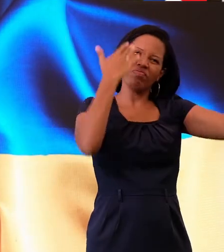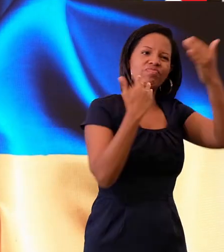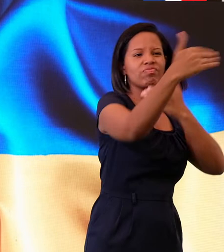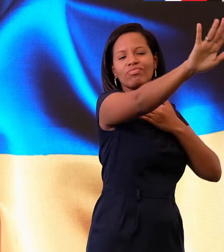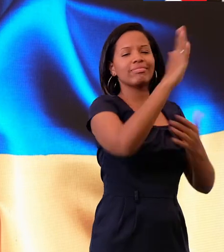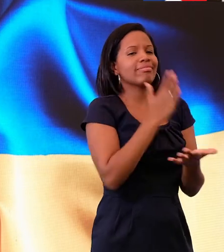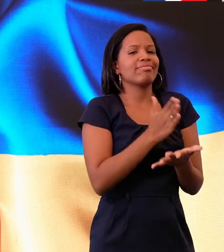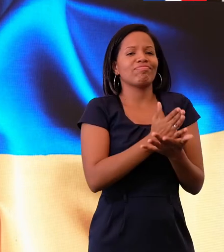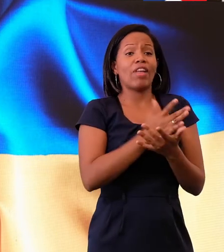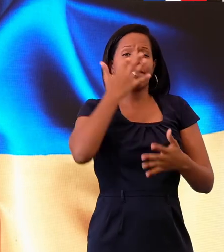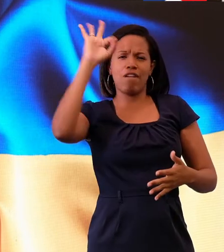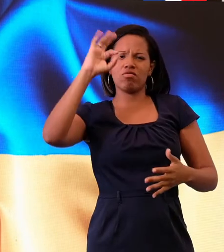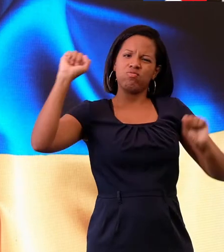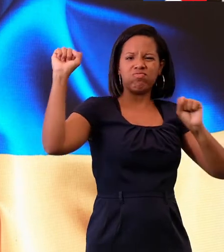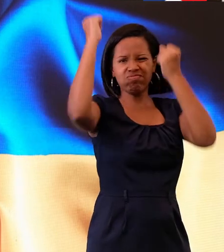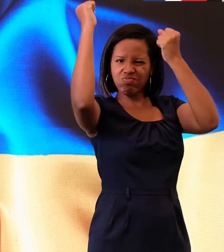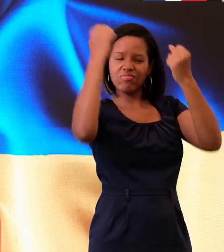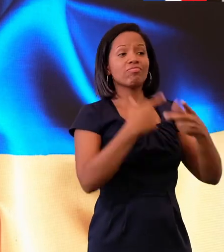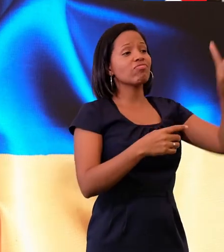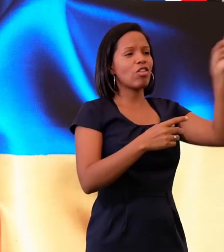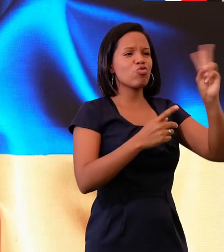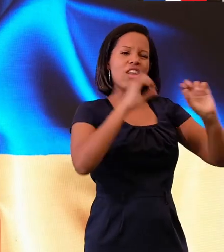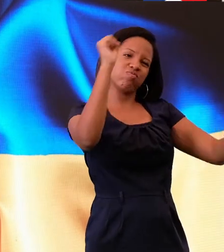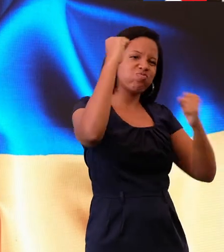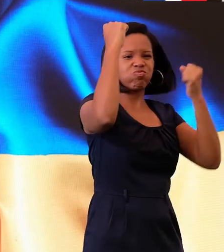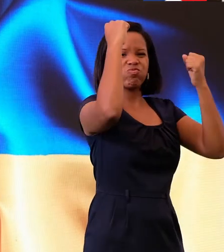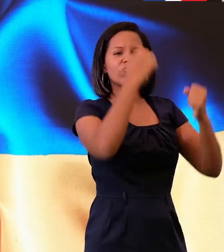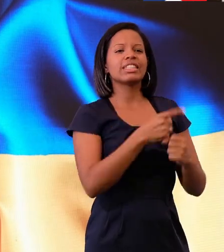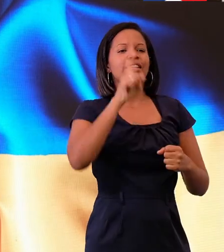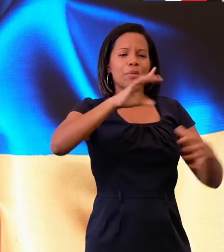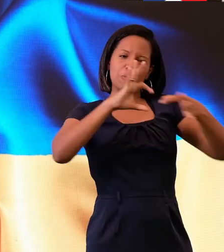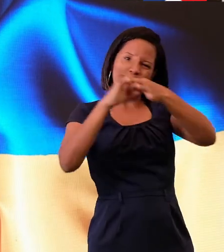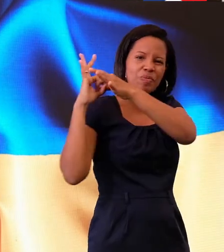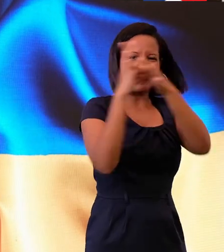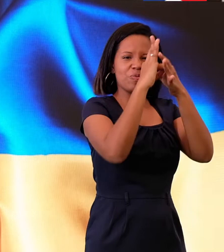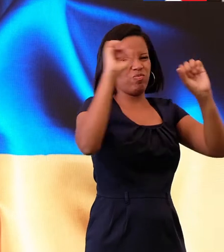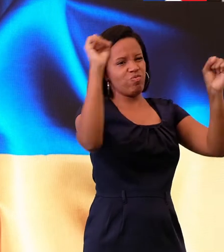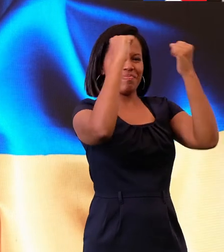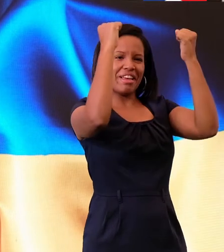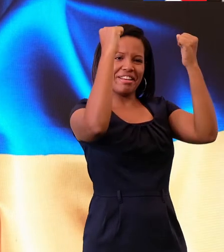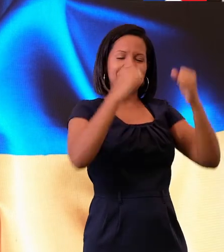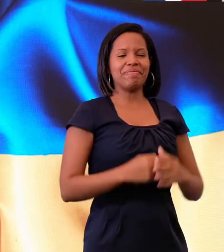año. ¡Viva Francia! ¡Viva Venezuela! ¡Y viva la amistad franco-venezolana!